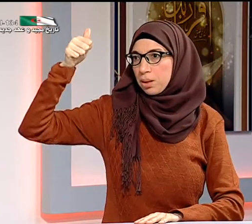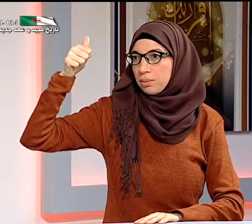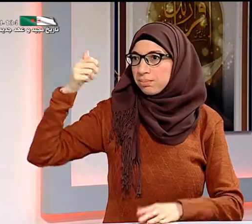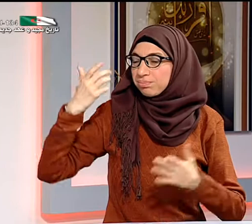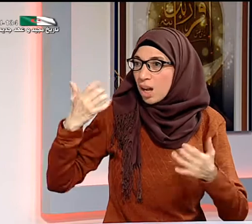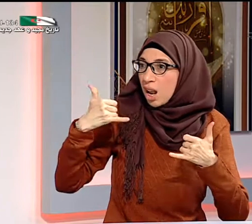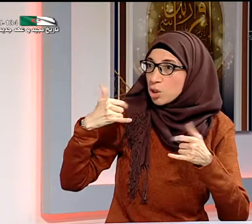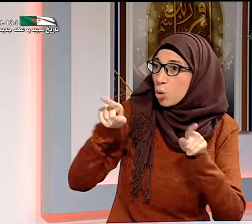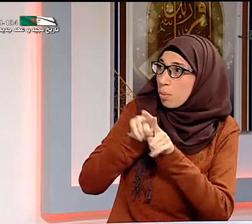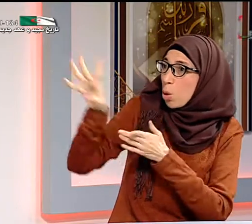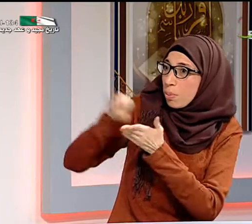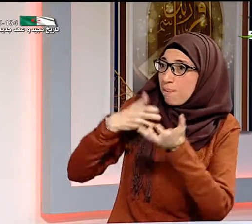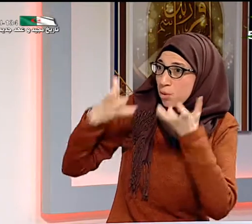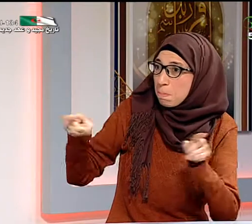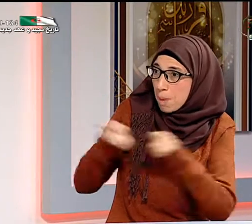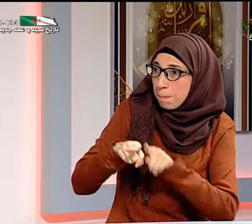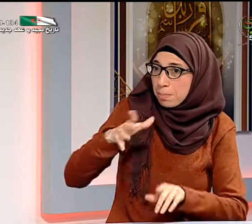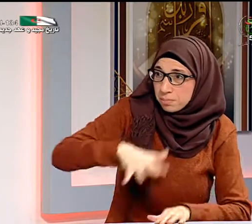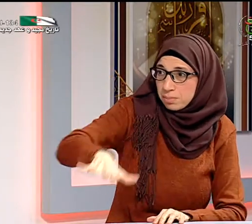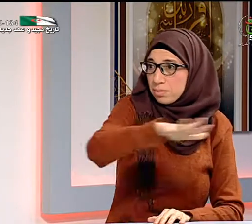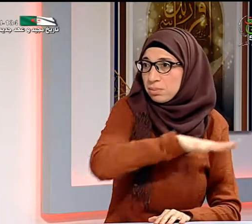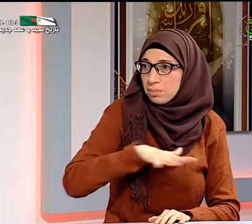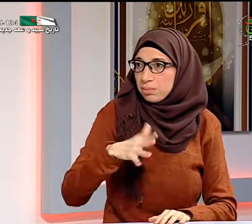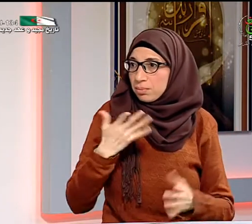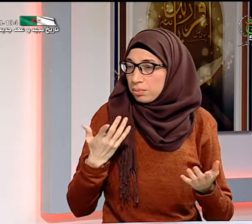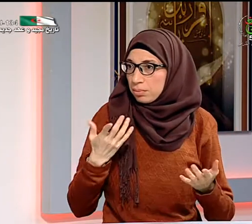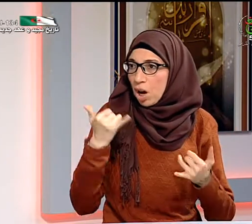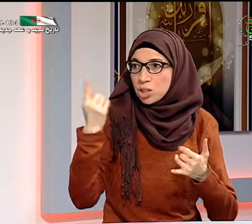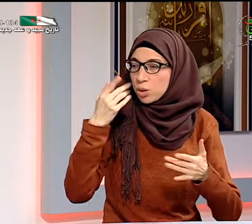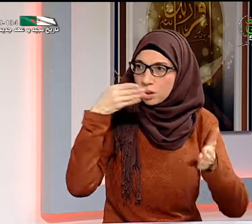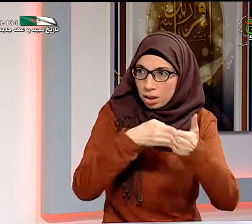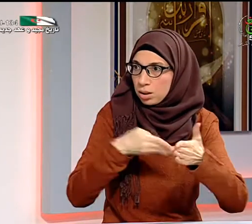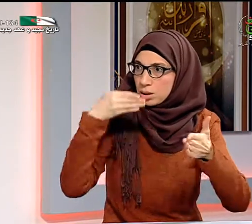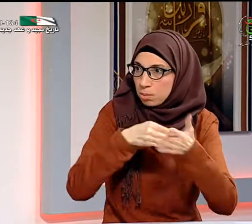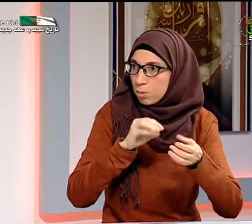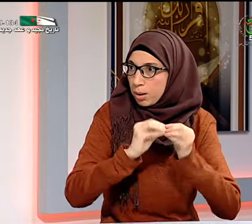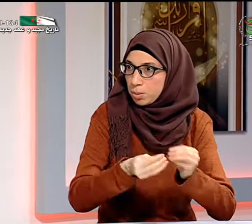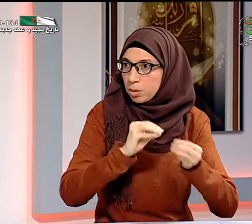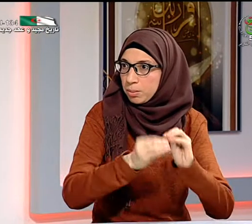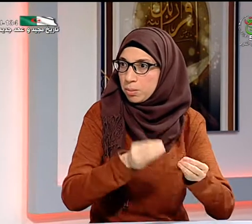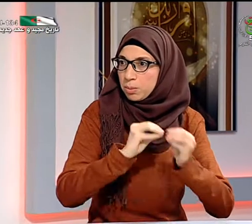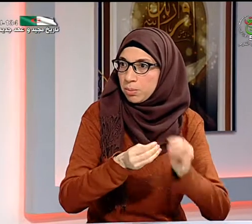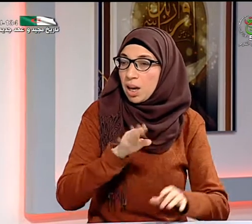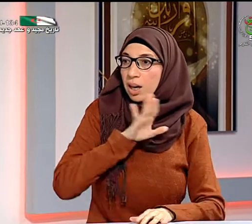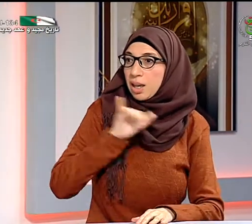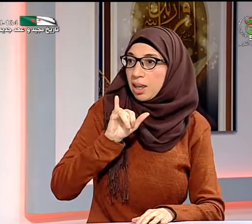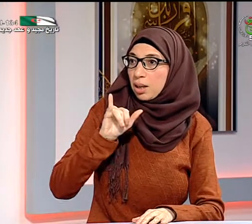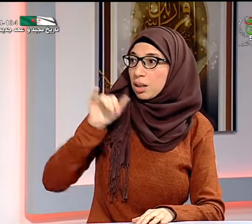القطاعات يعني علينا أن نأخذ بهذا المثال ونعممه في جميع التراب دائما نصطدم